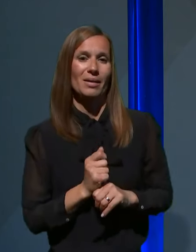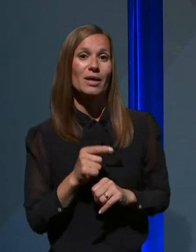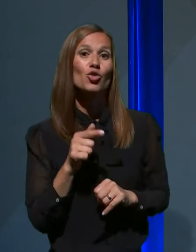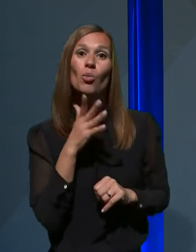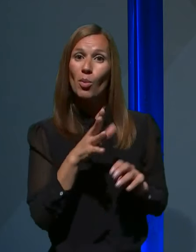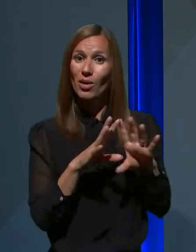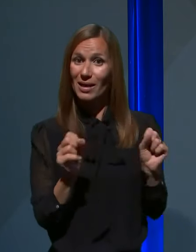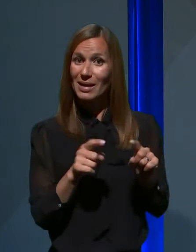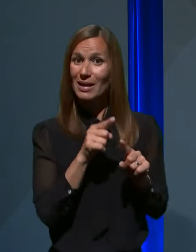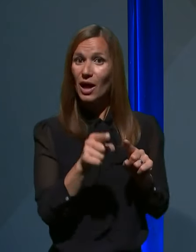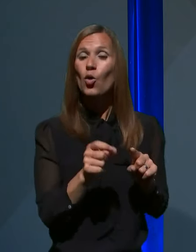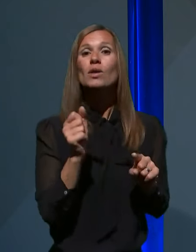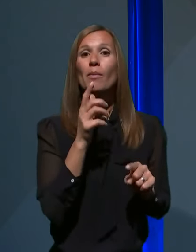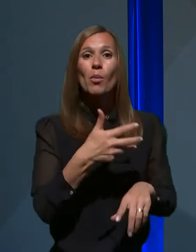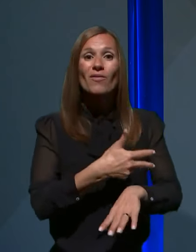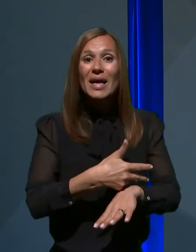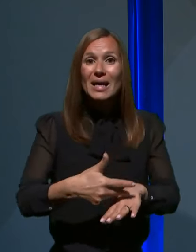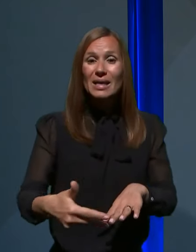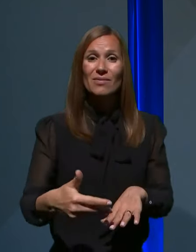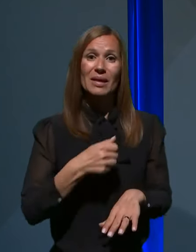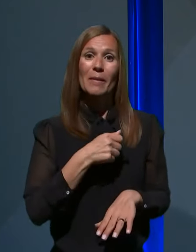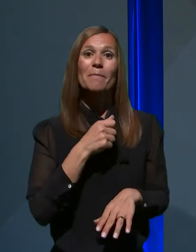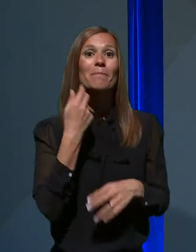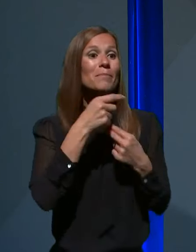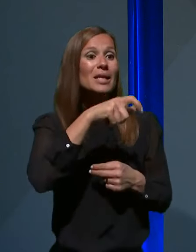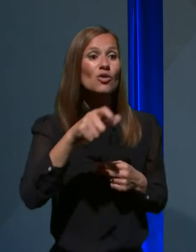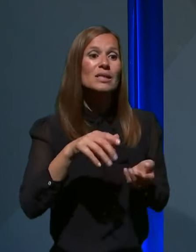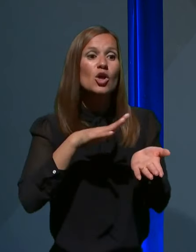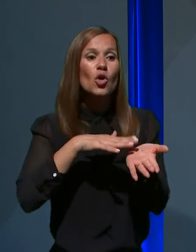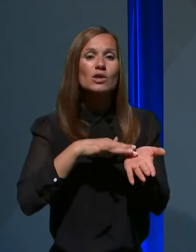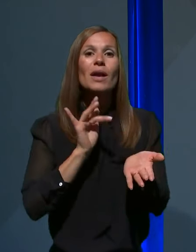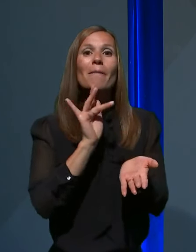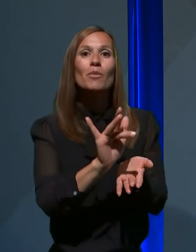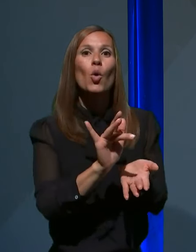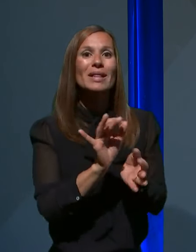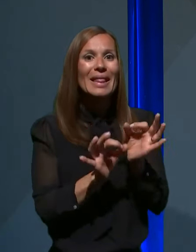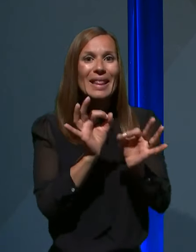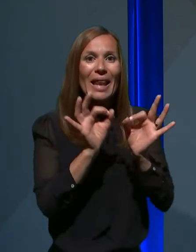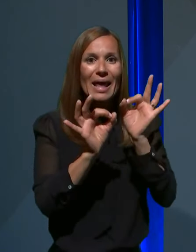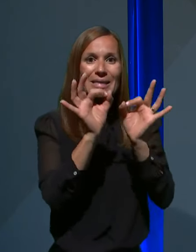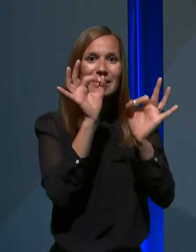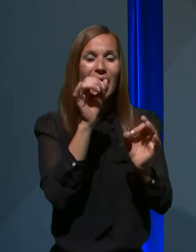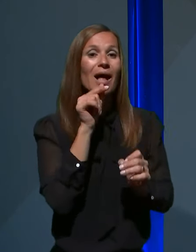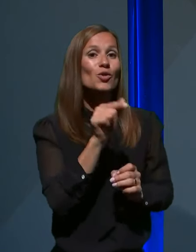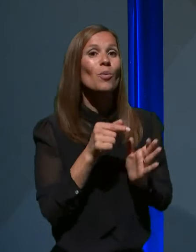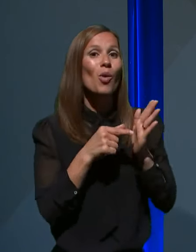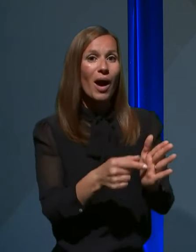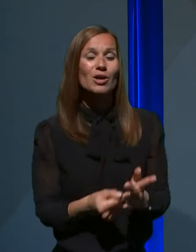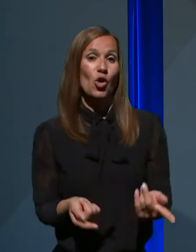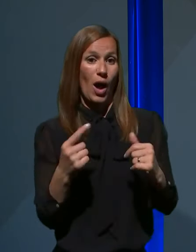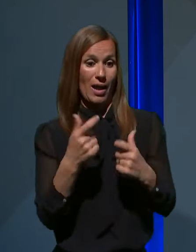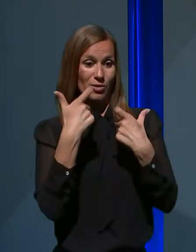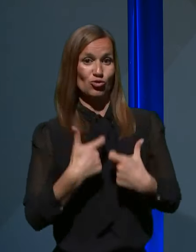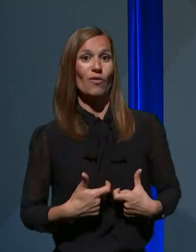tako, da bomo v krvi preiskovancev dokazovali proti telesa, ki pokažejo, ali je človek